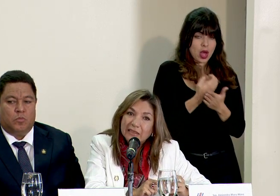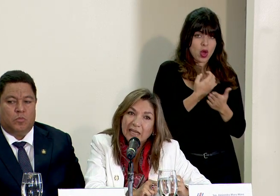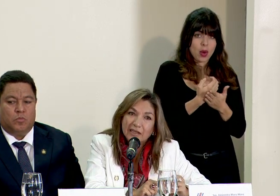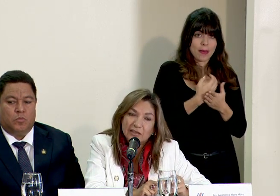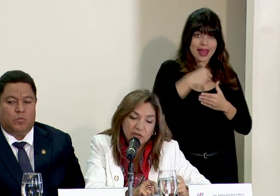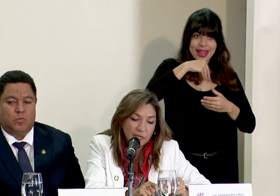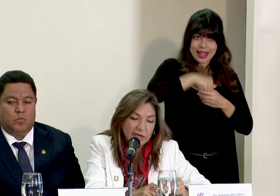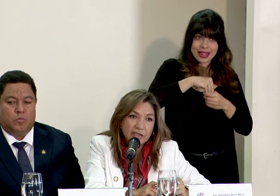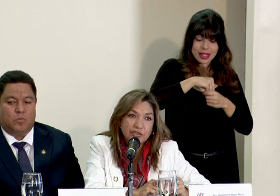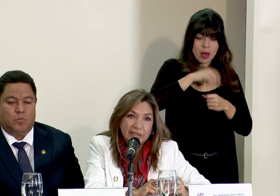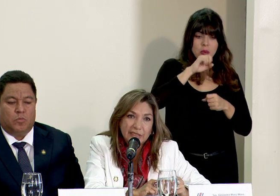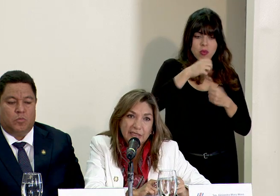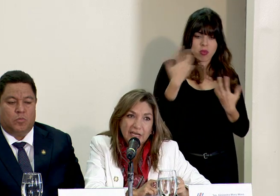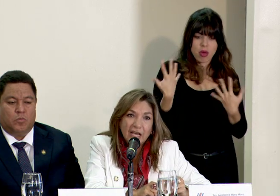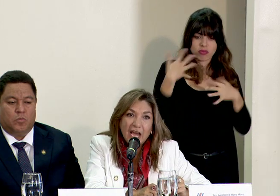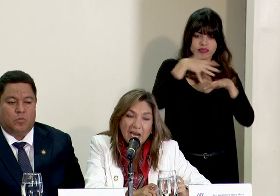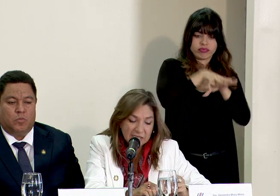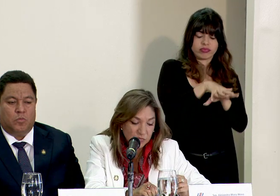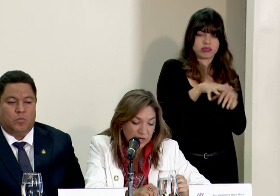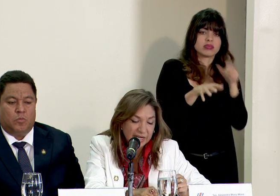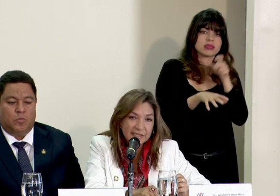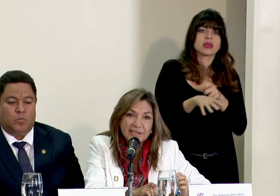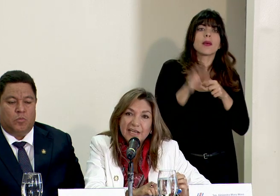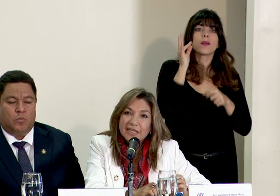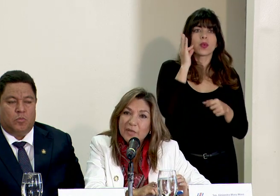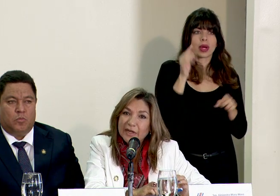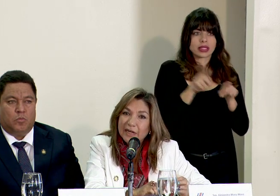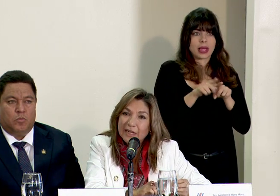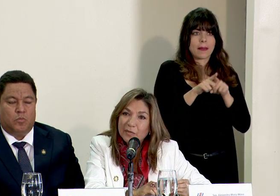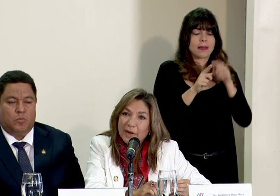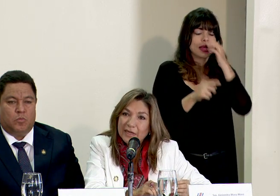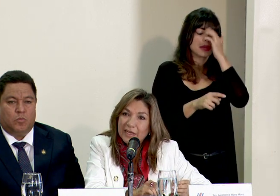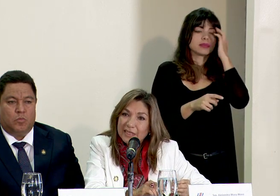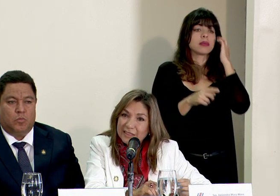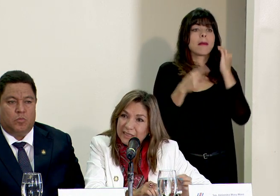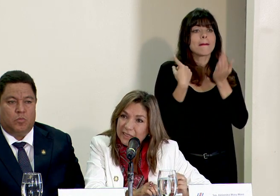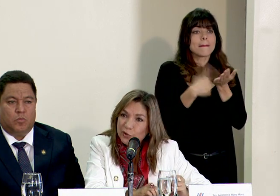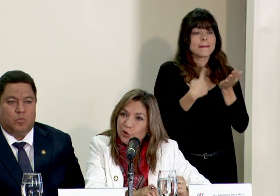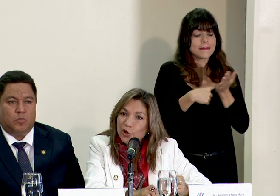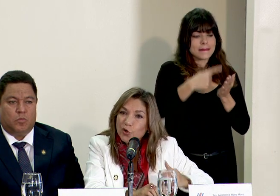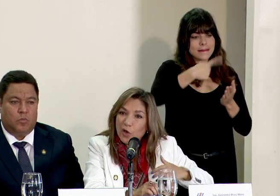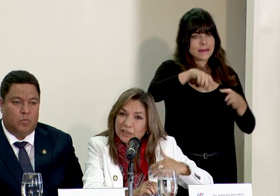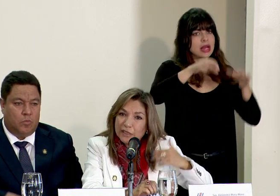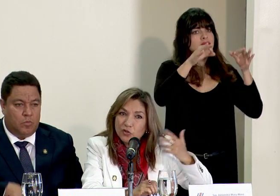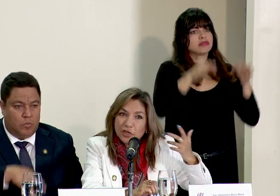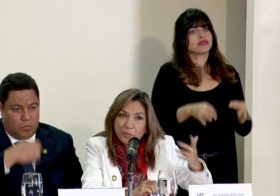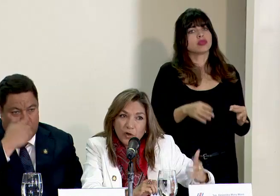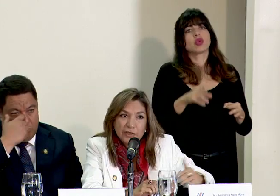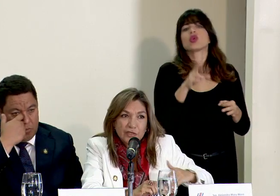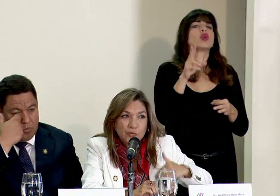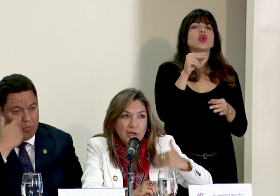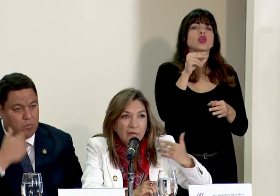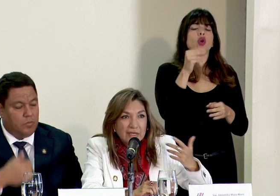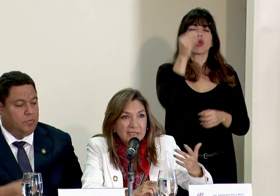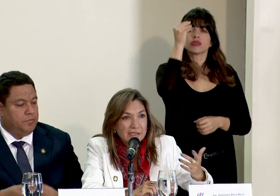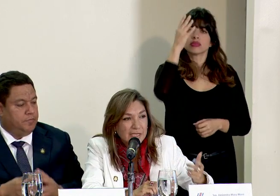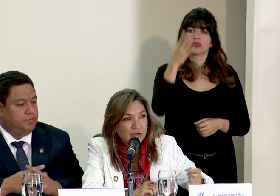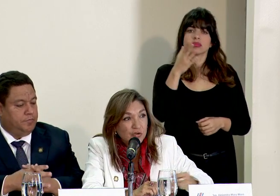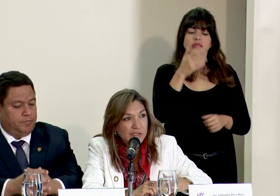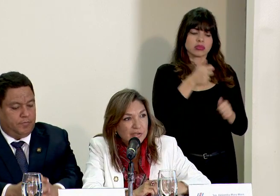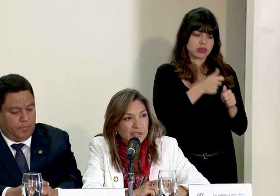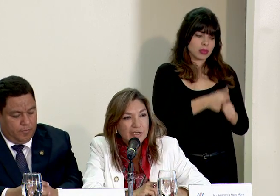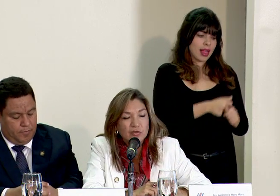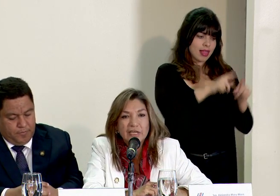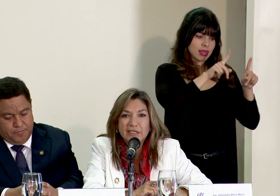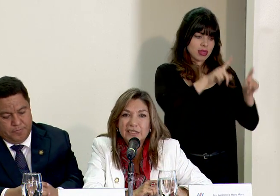integren de una manera estratégica a las mujeres. De manera que el panel ha decidido no hacer un reporte sobre la base de